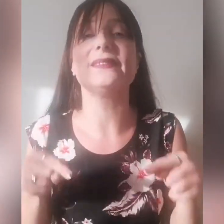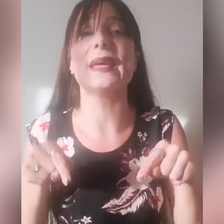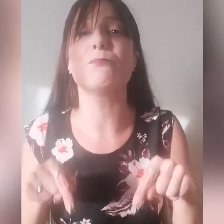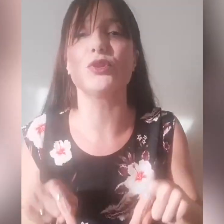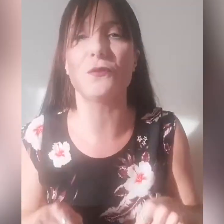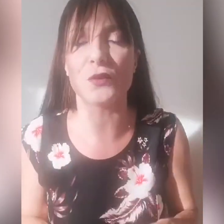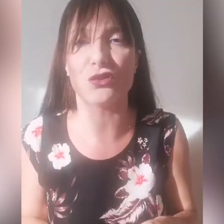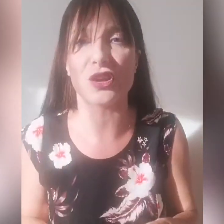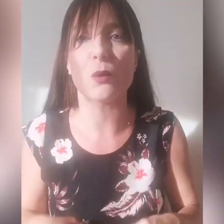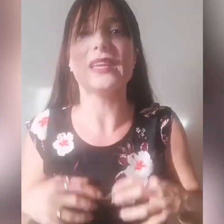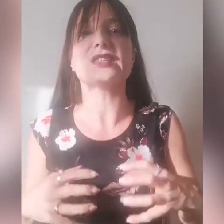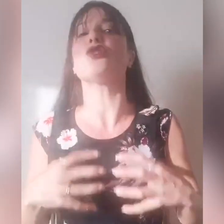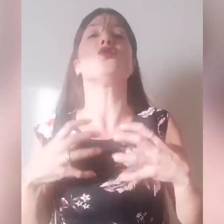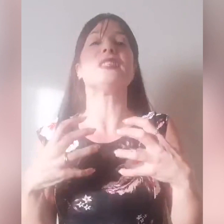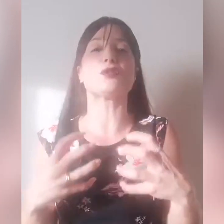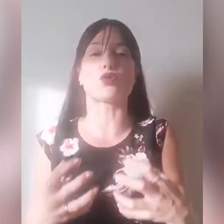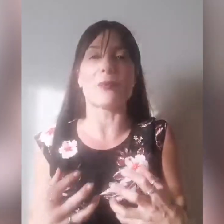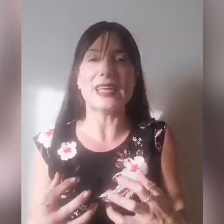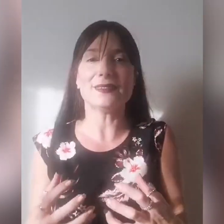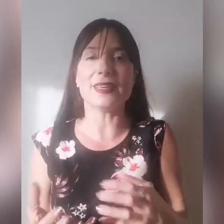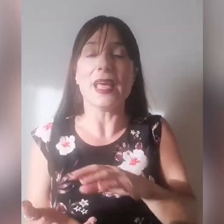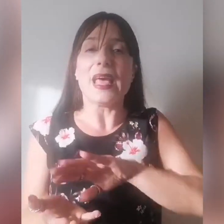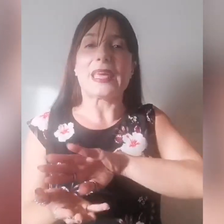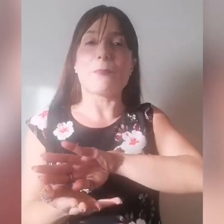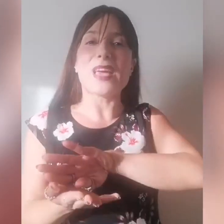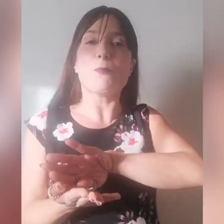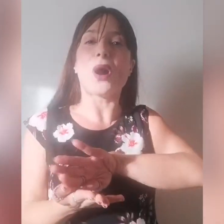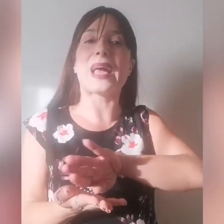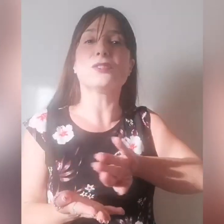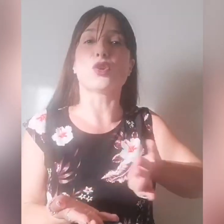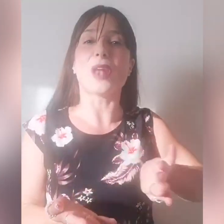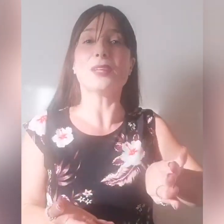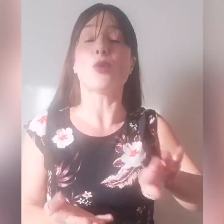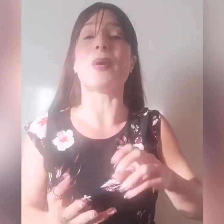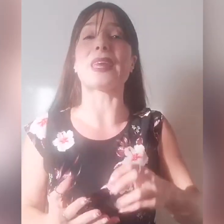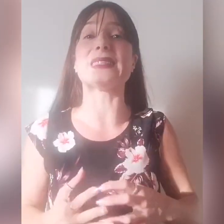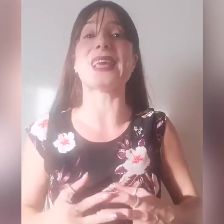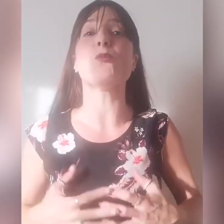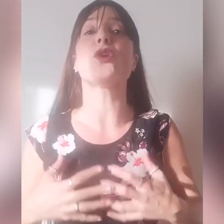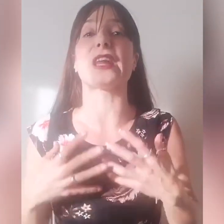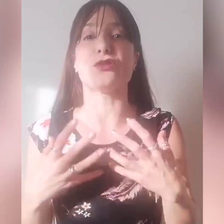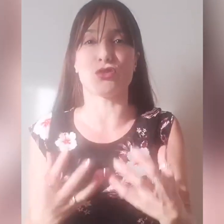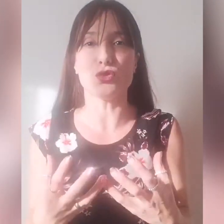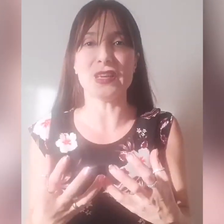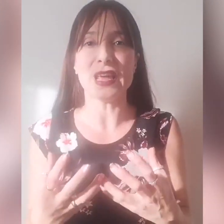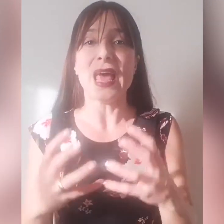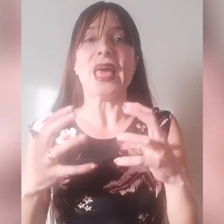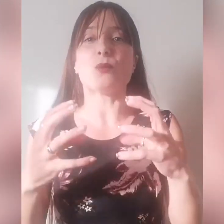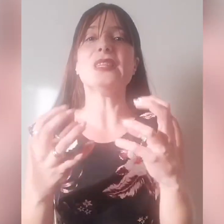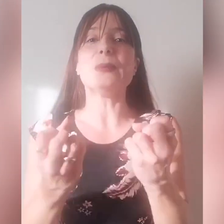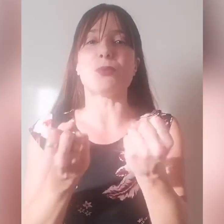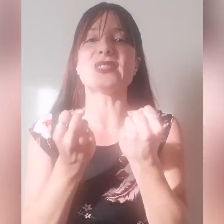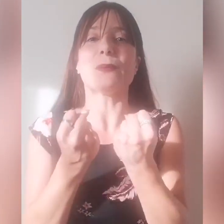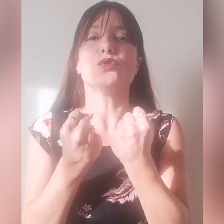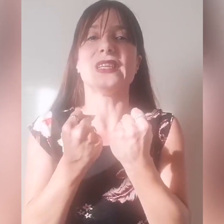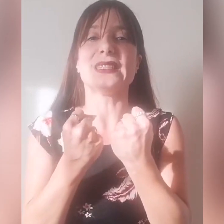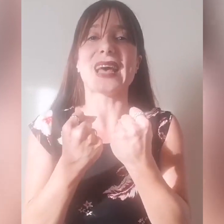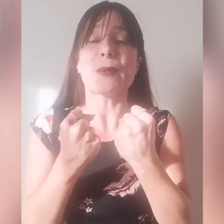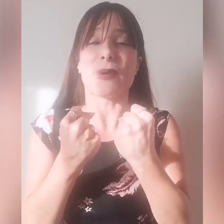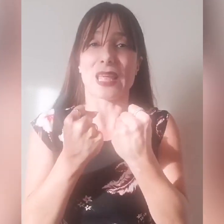il tempo difficile, quali sono gli strumenti che abbiamo accantonato perché siamo cresciuti e quindi li possiamo utilizzare perché